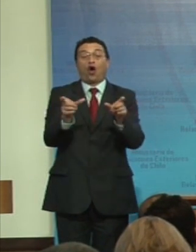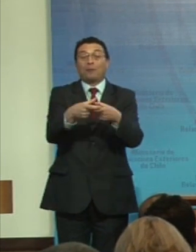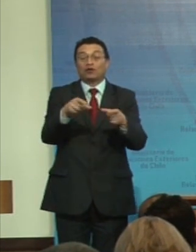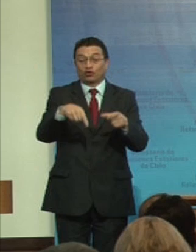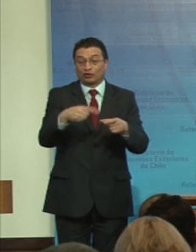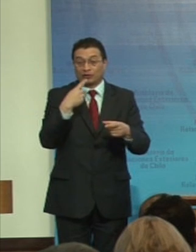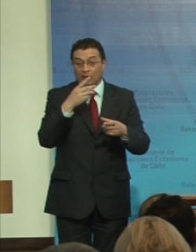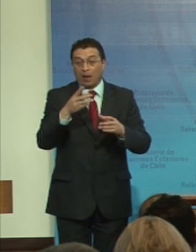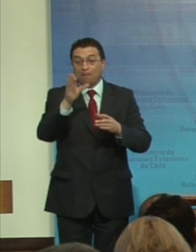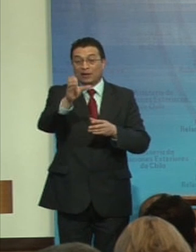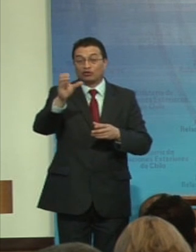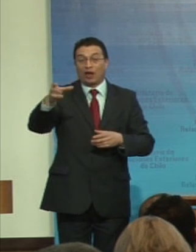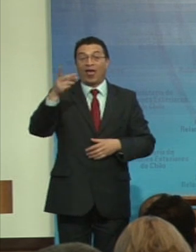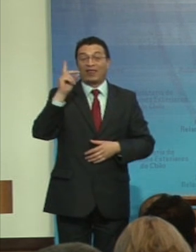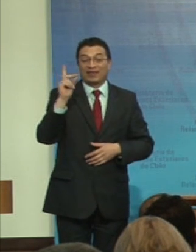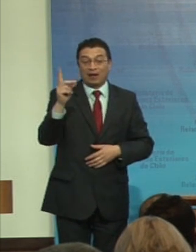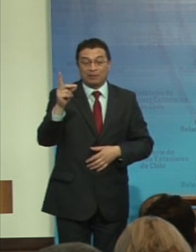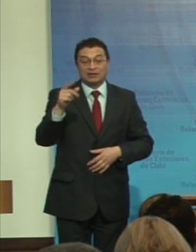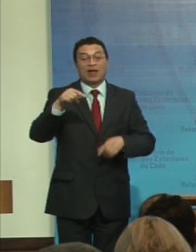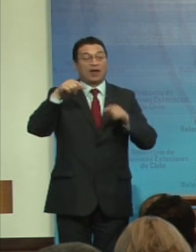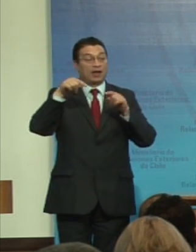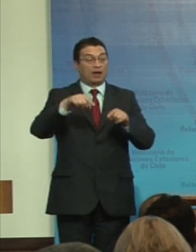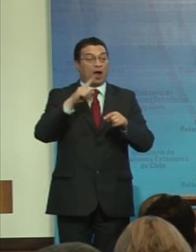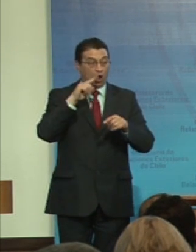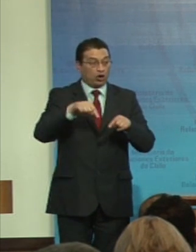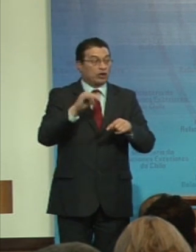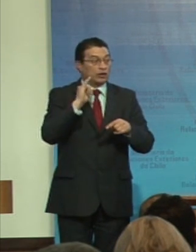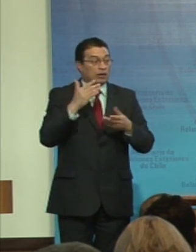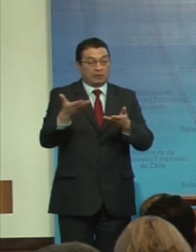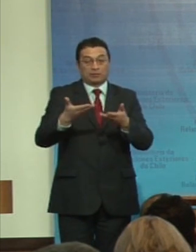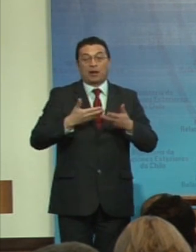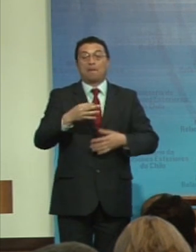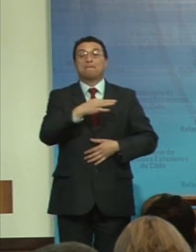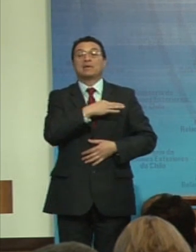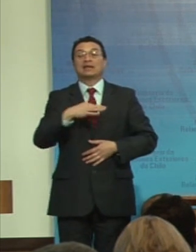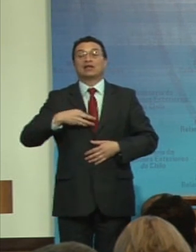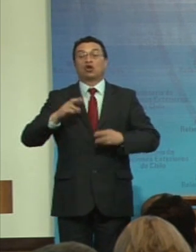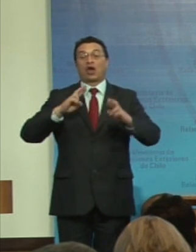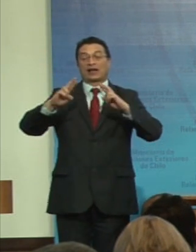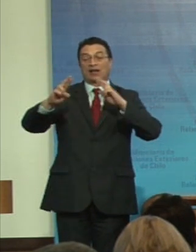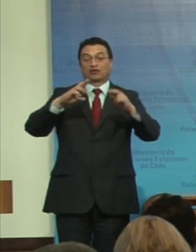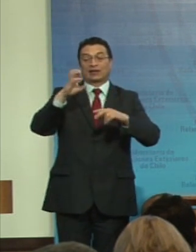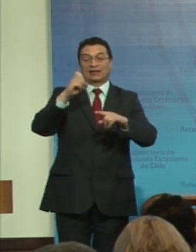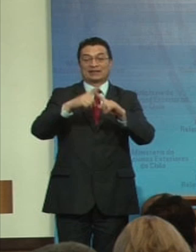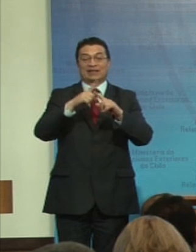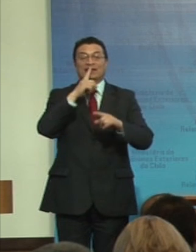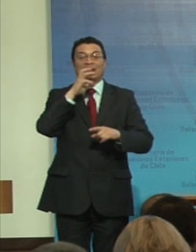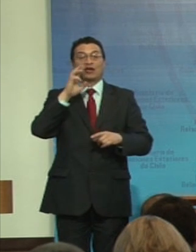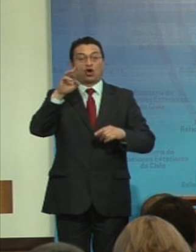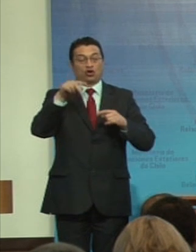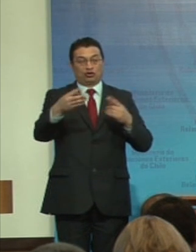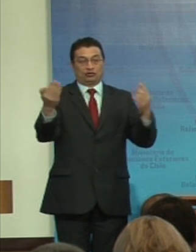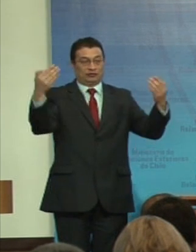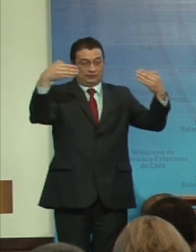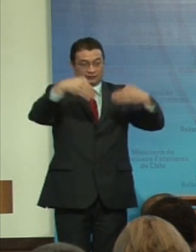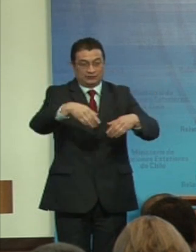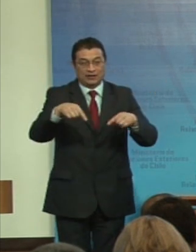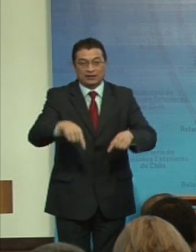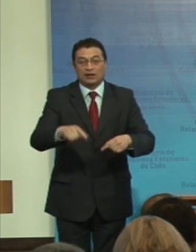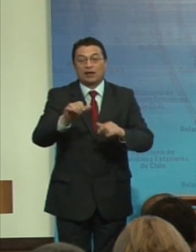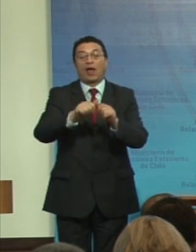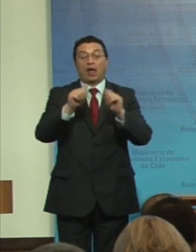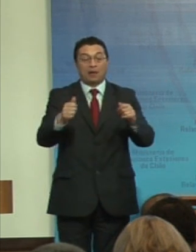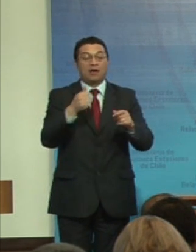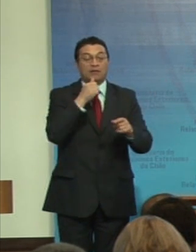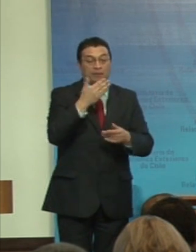Discapacidad y es recepcionada por el Ministerio de Relaciones Exteriores, a la vez por el